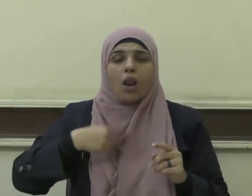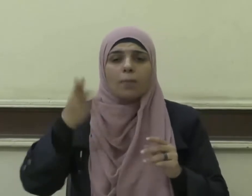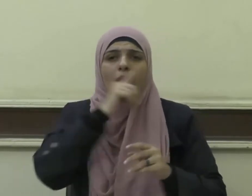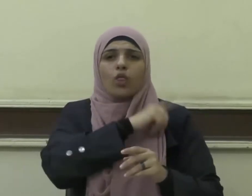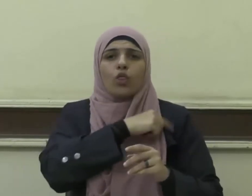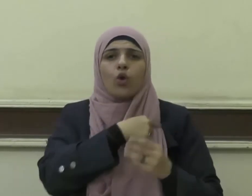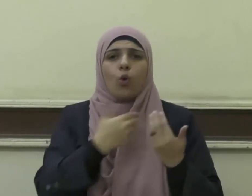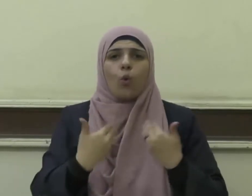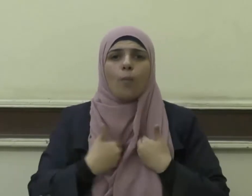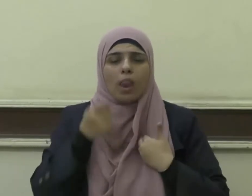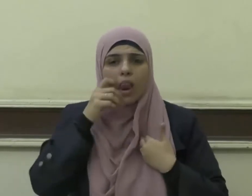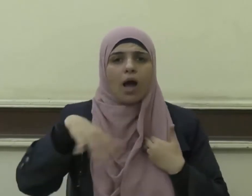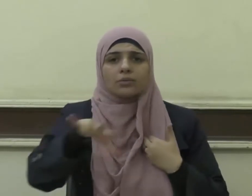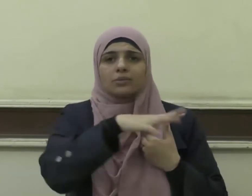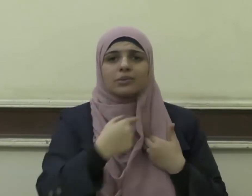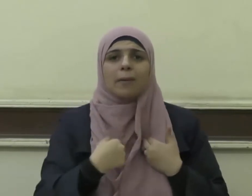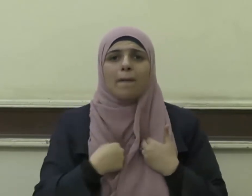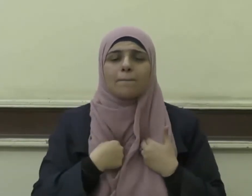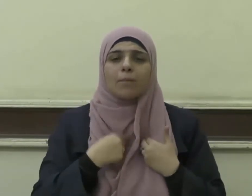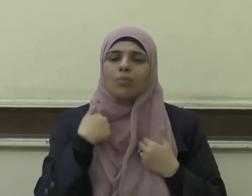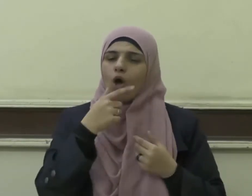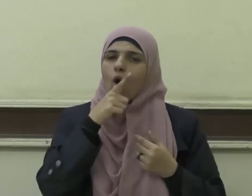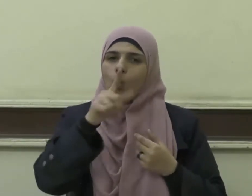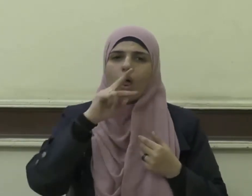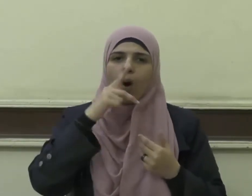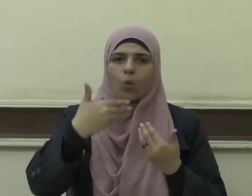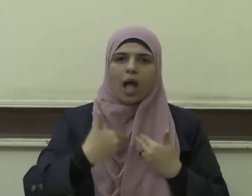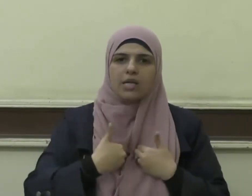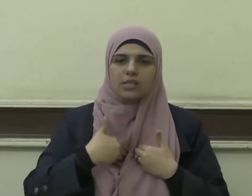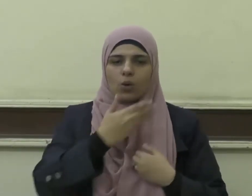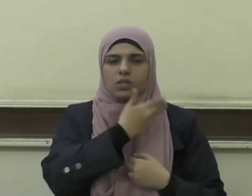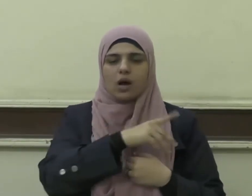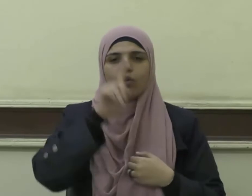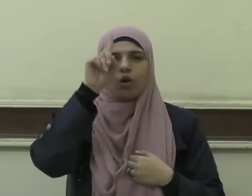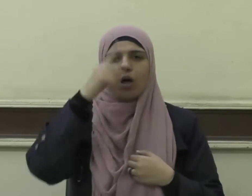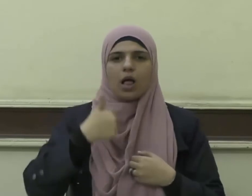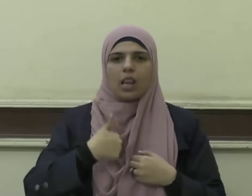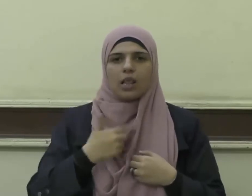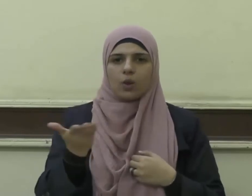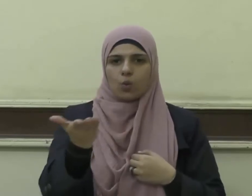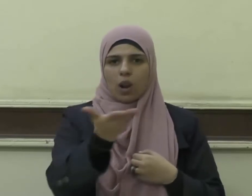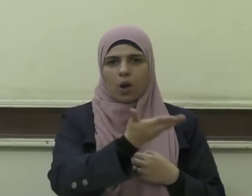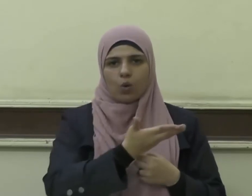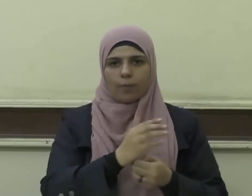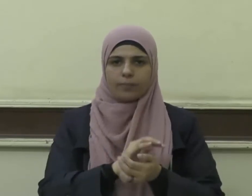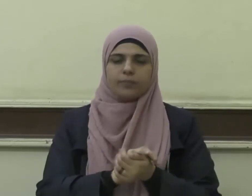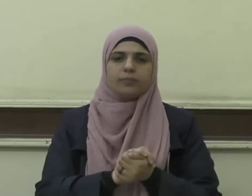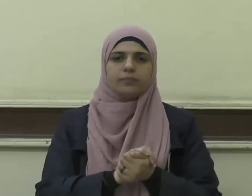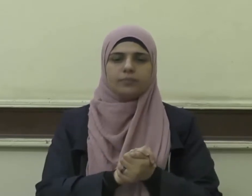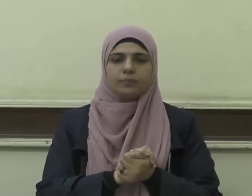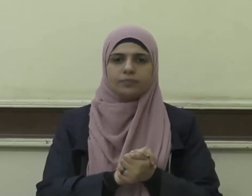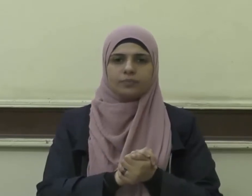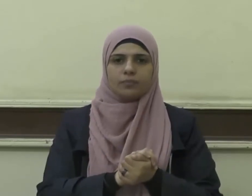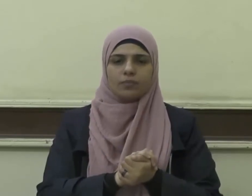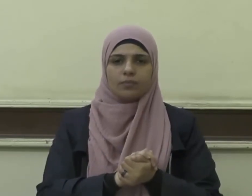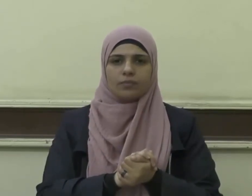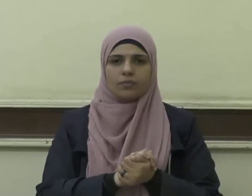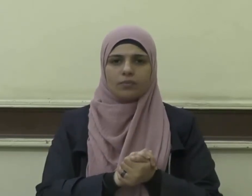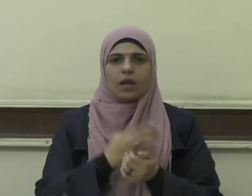الأرض برأيي أقول قولي هذا وأستغفر الله لي ولكم الحمد